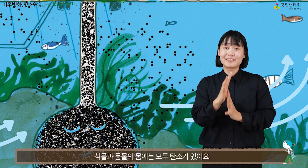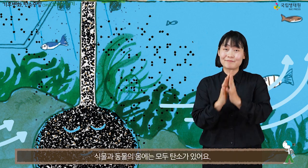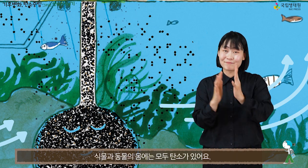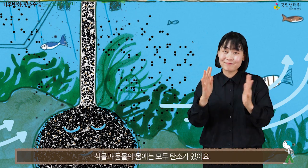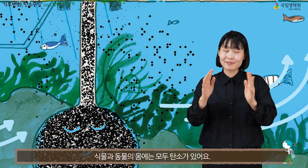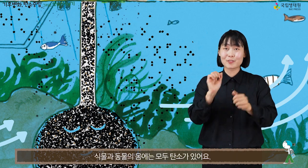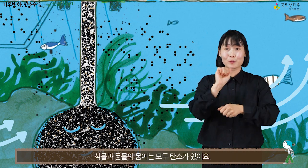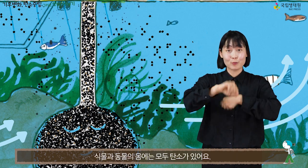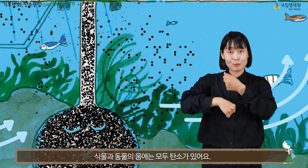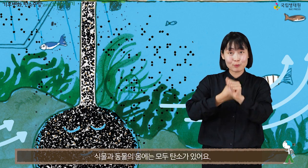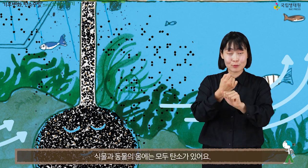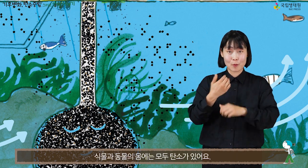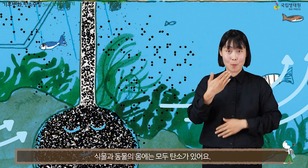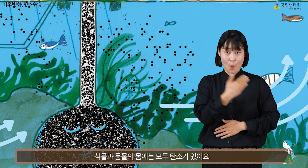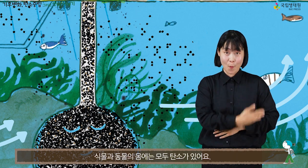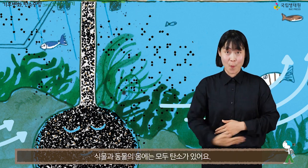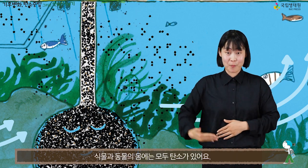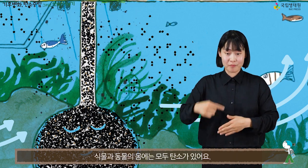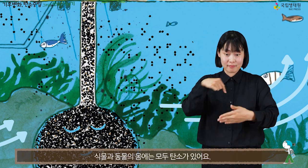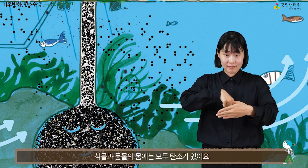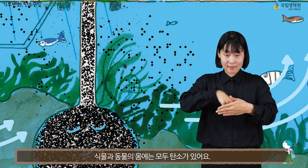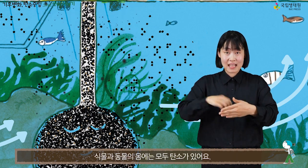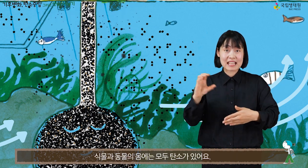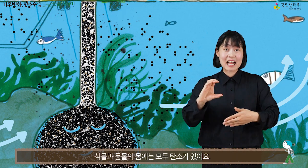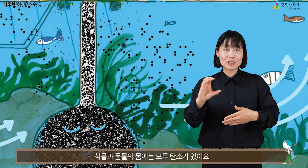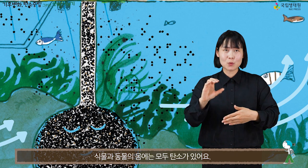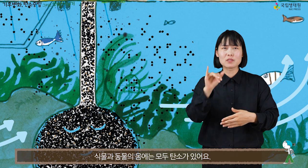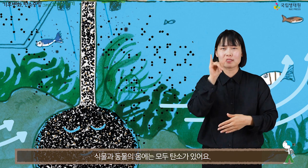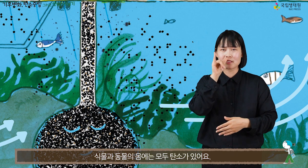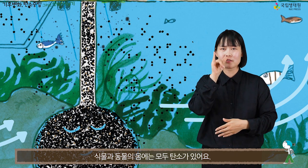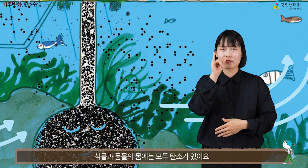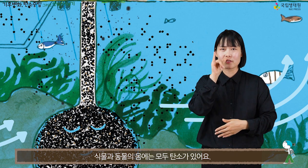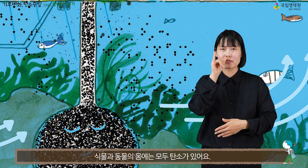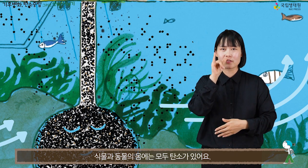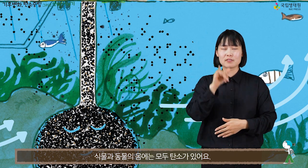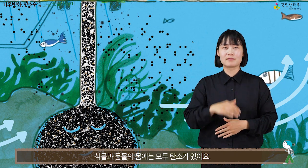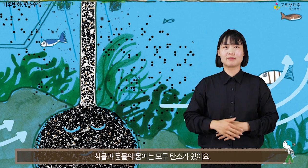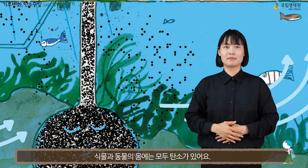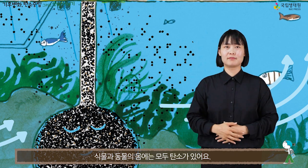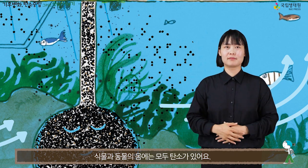식물과 동물의 몸에는 모두 탄소가 있어요.